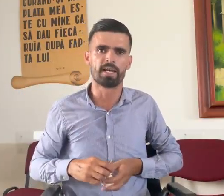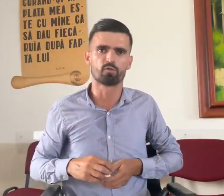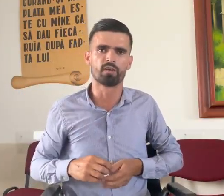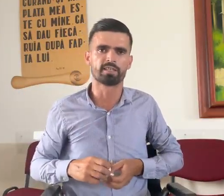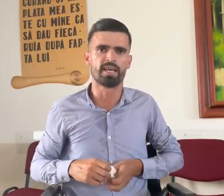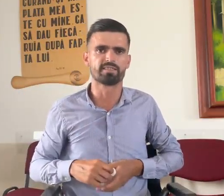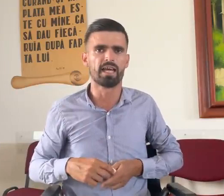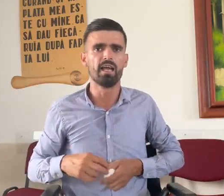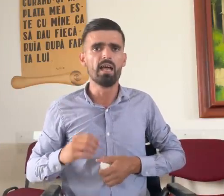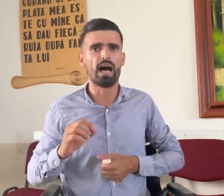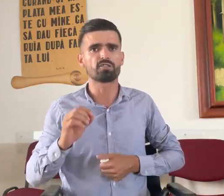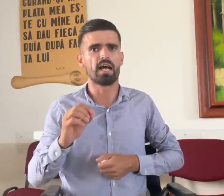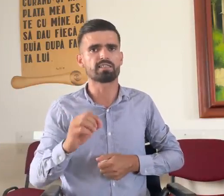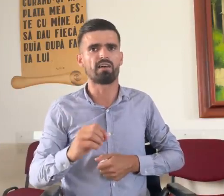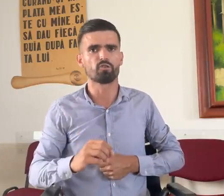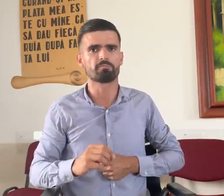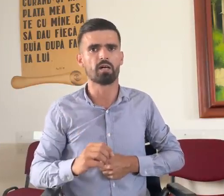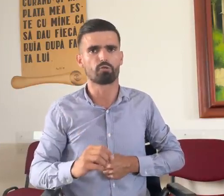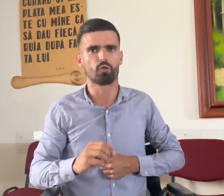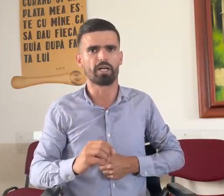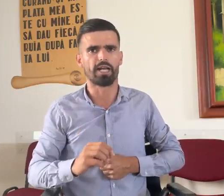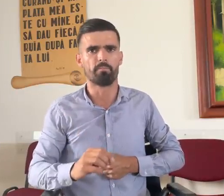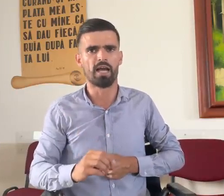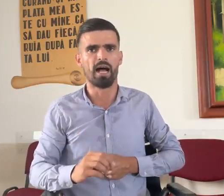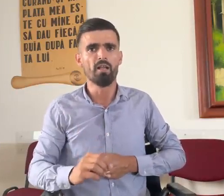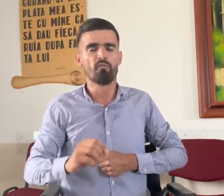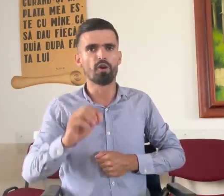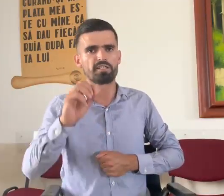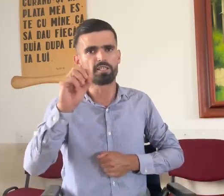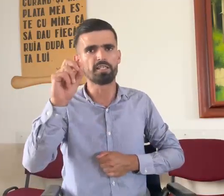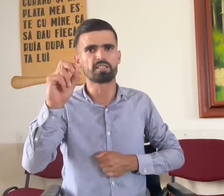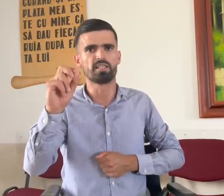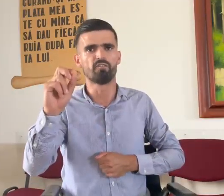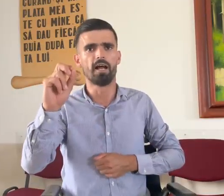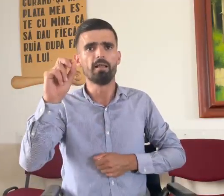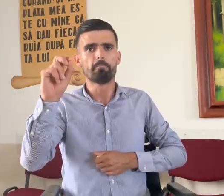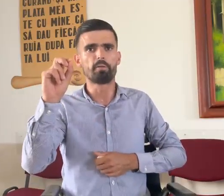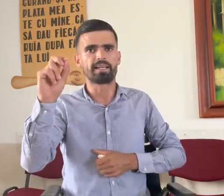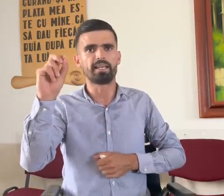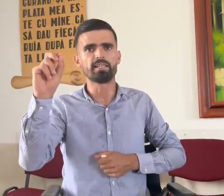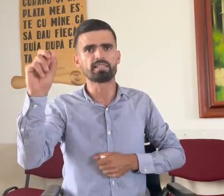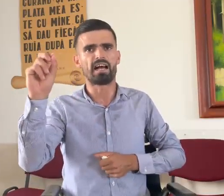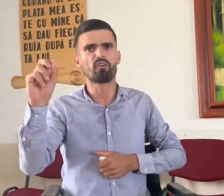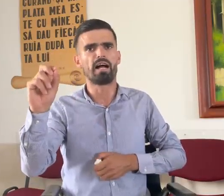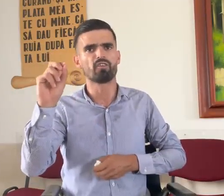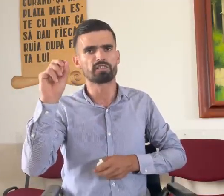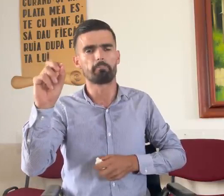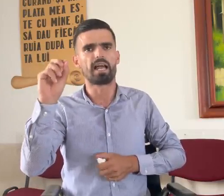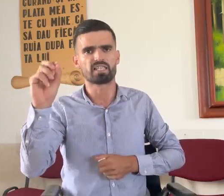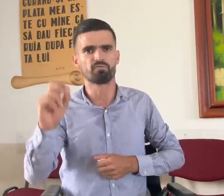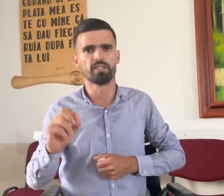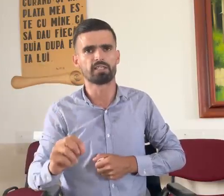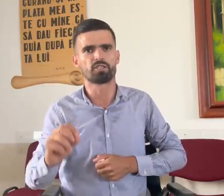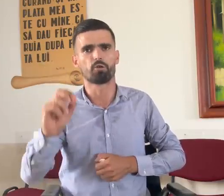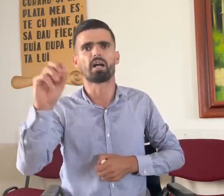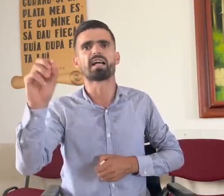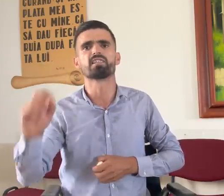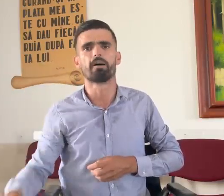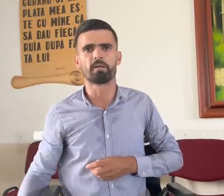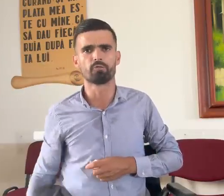binecuvânteze. Aceasta a fost mărturia mea. Voi zidiți-vă pe credința voastră prea sfântă și rugați-vă prin